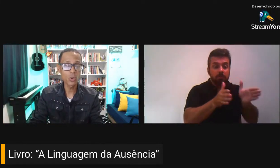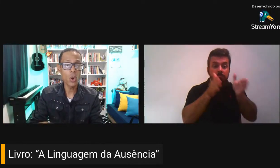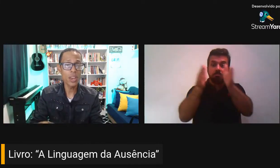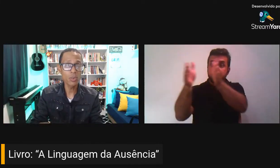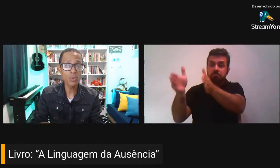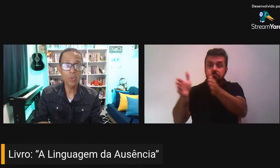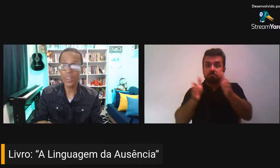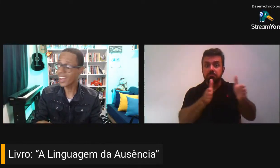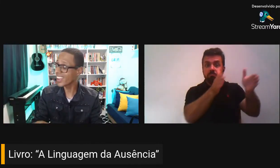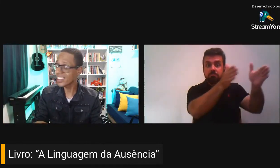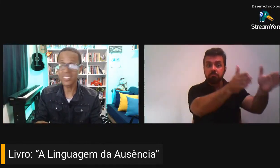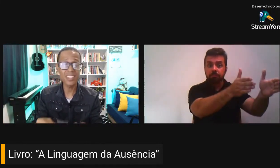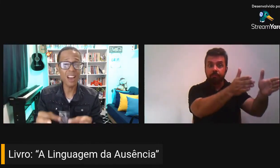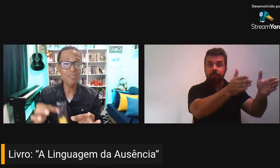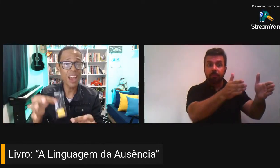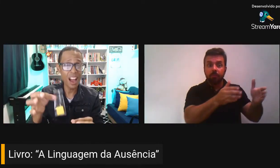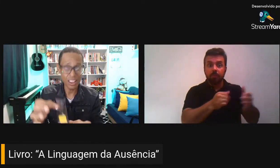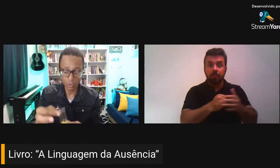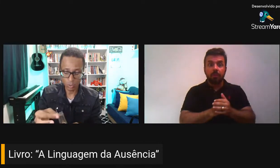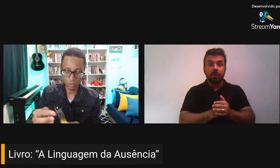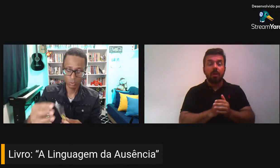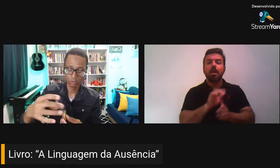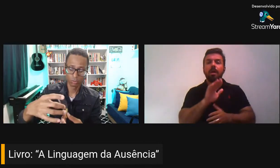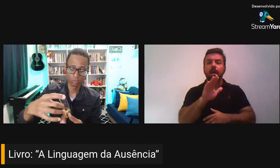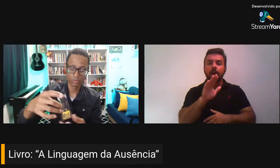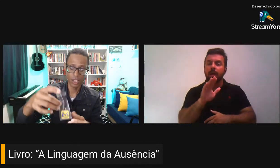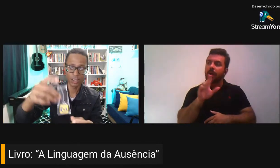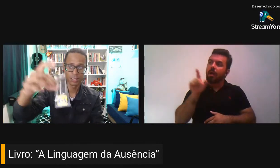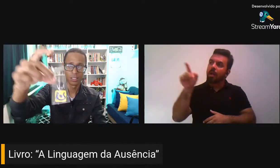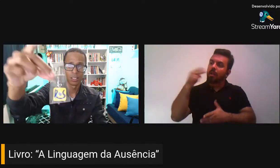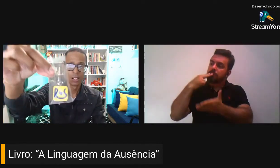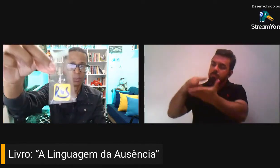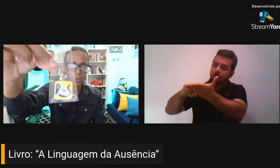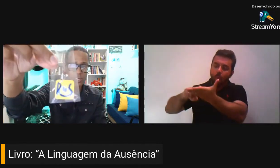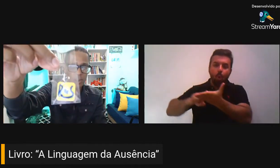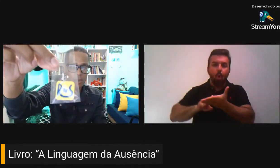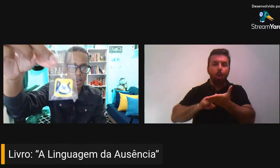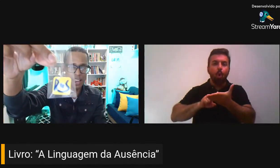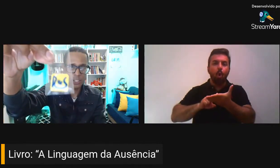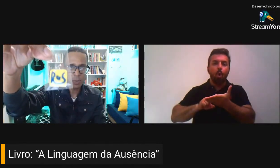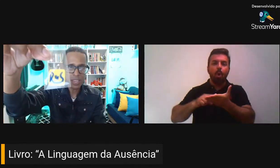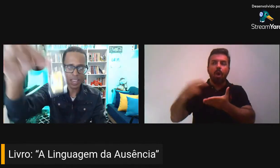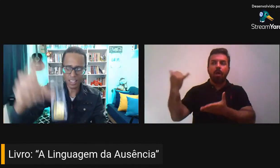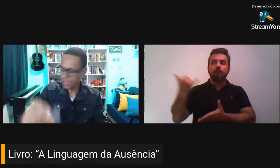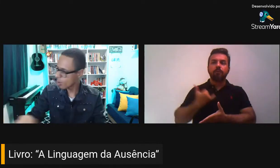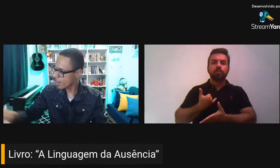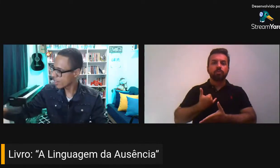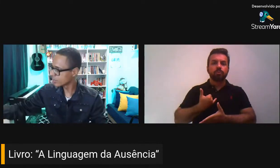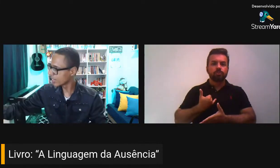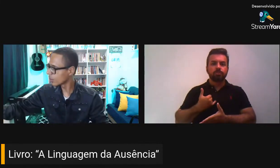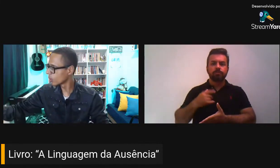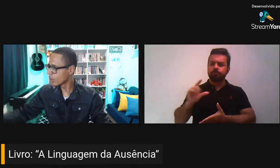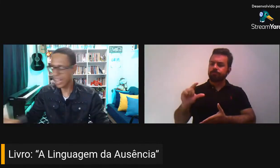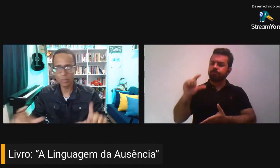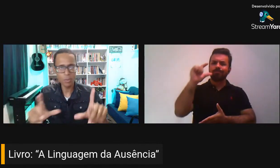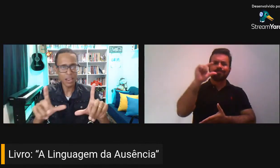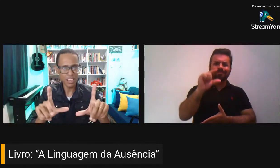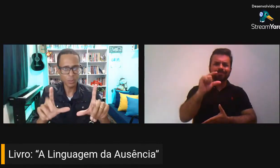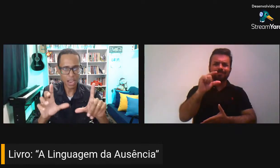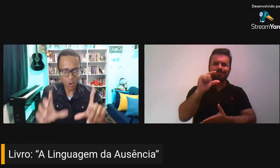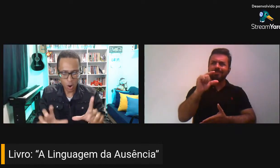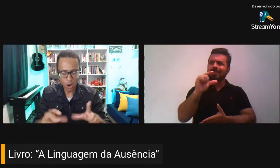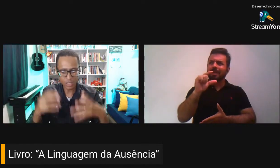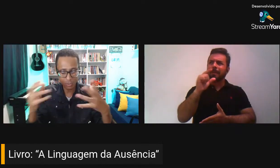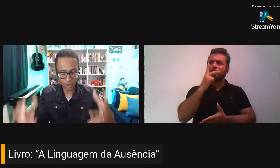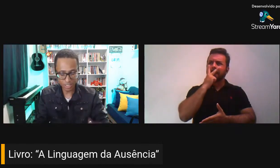notificação do correio que foi extraviado, tá? Por ser uma embalagem pequena, embora eu tenha colocado uma